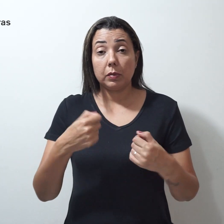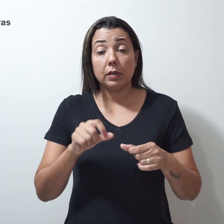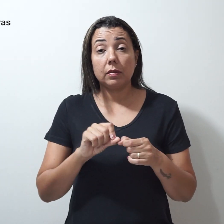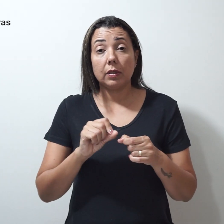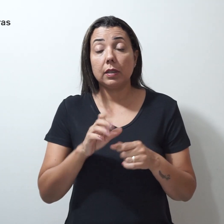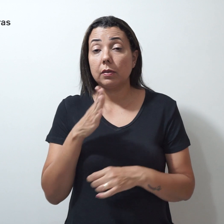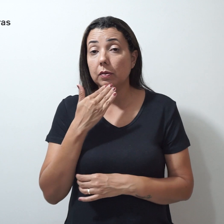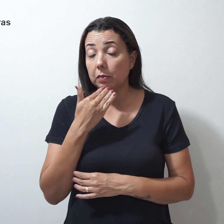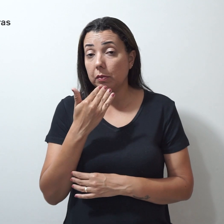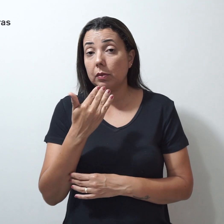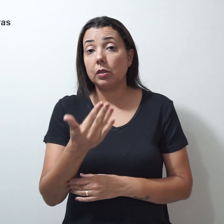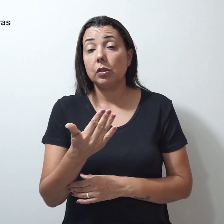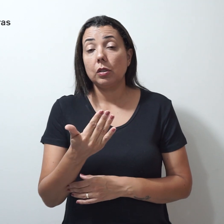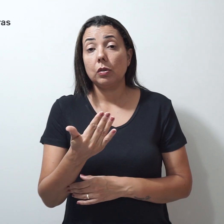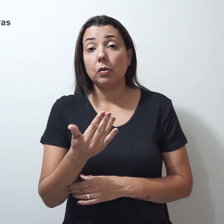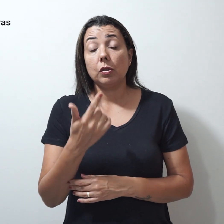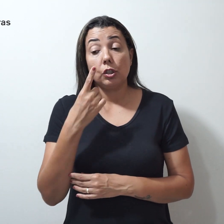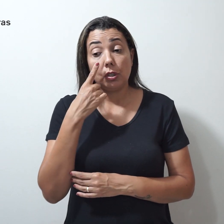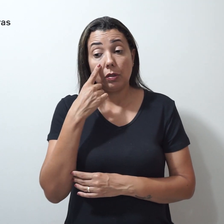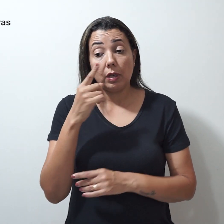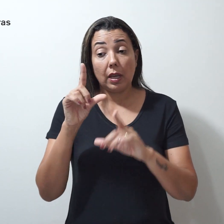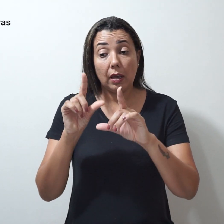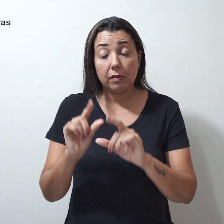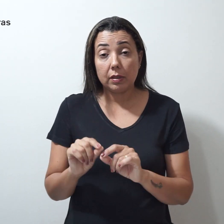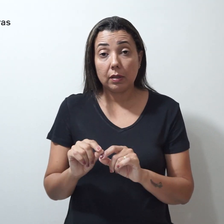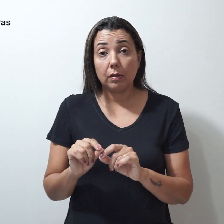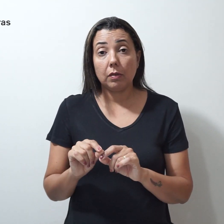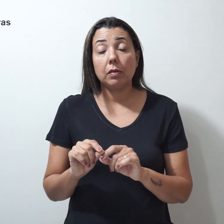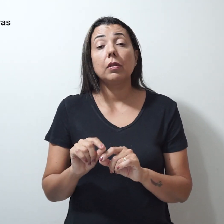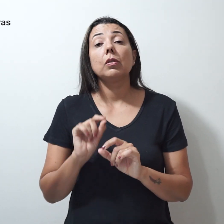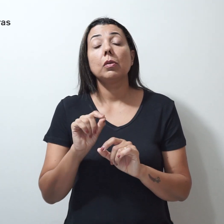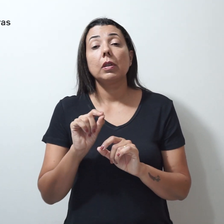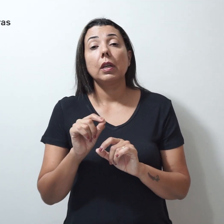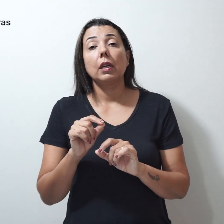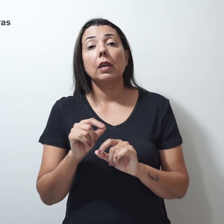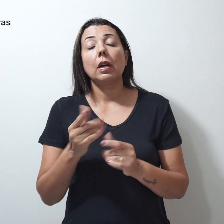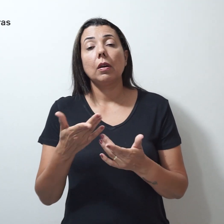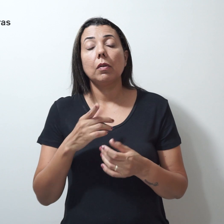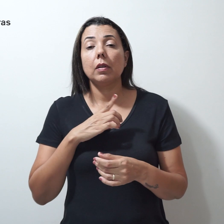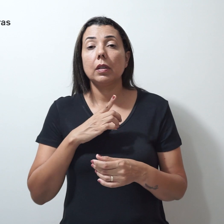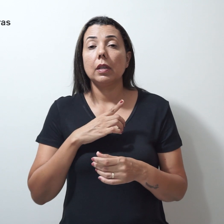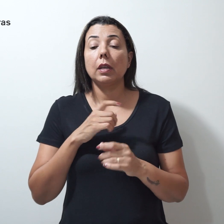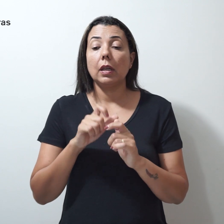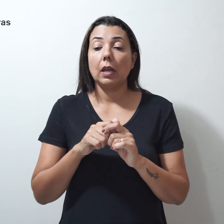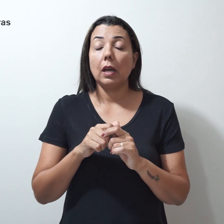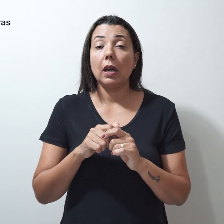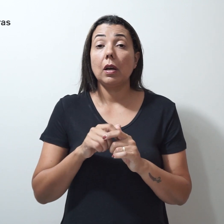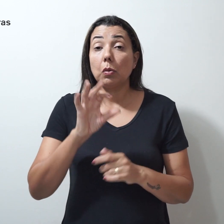solicitação de revisão da averbação com fins de obter aumento no percentual do